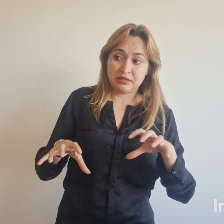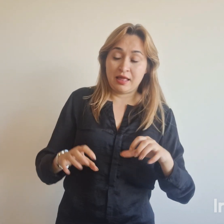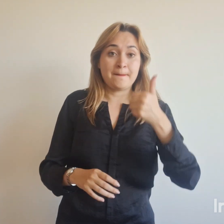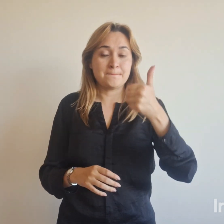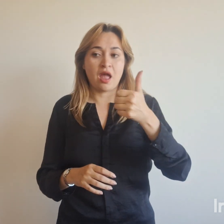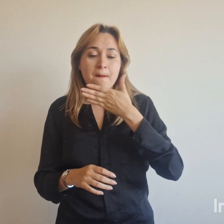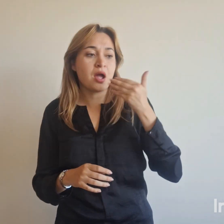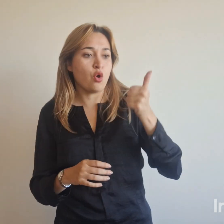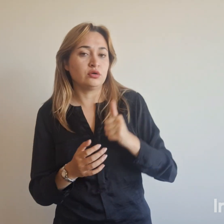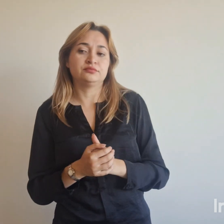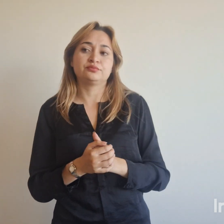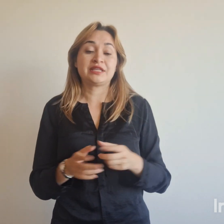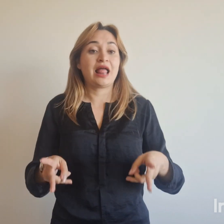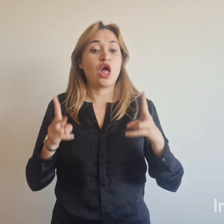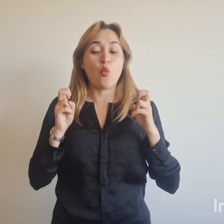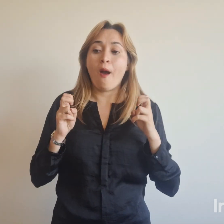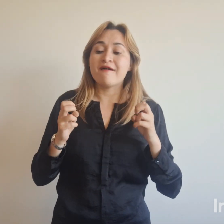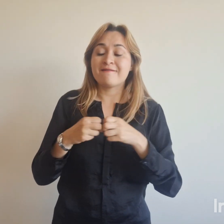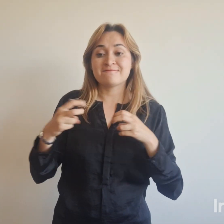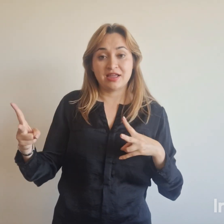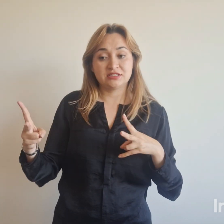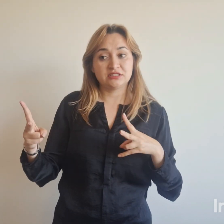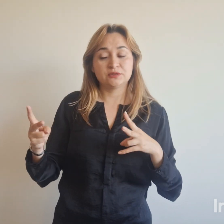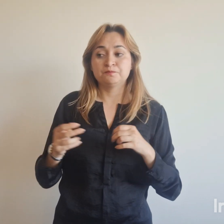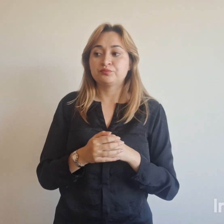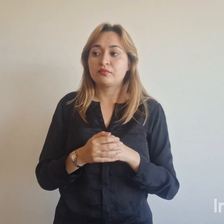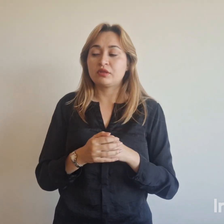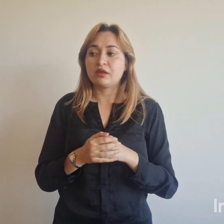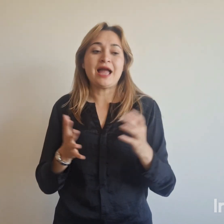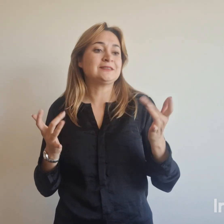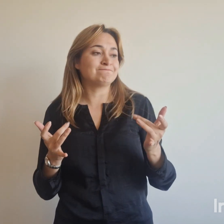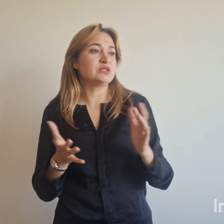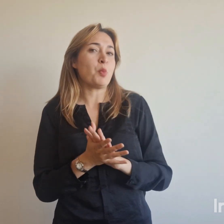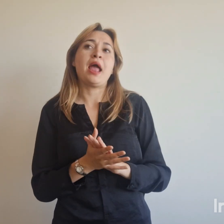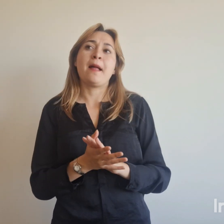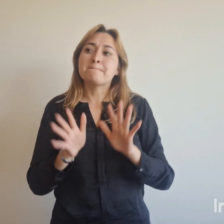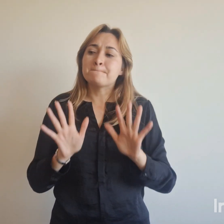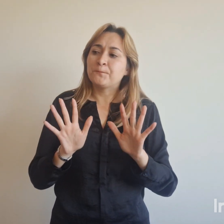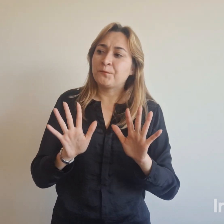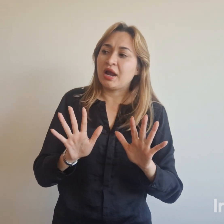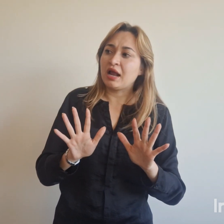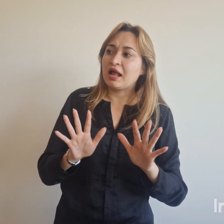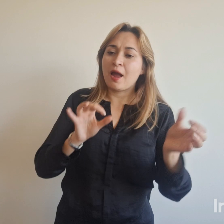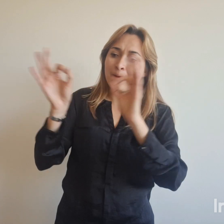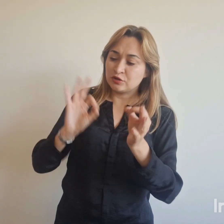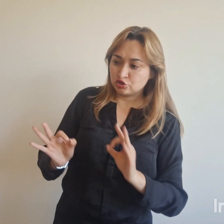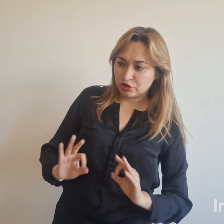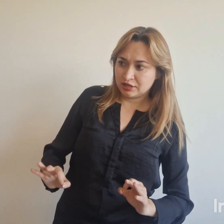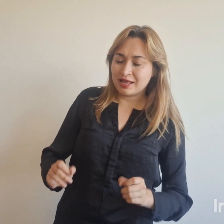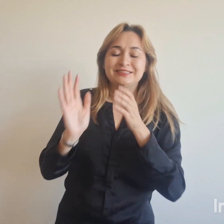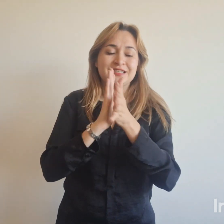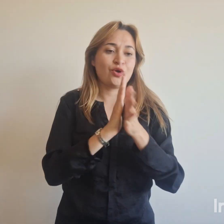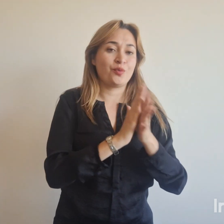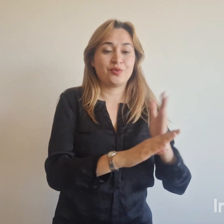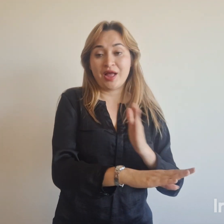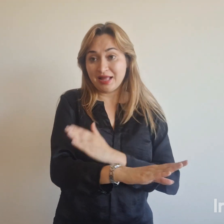Las nuevas fechas para la jornada serán definidas una vez se restablezca el orden y serán comunicadas con antelación a través de nuestros canales